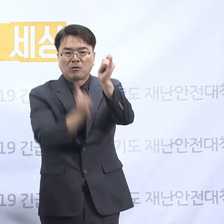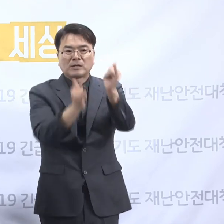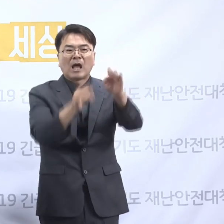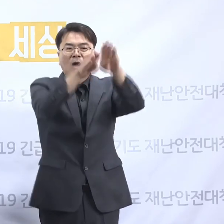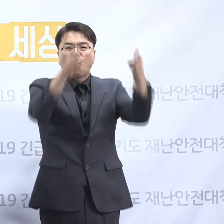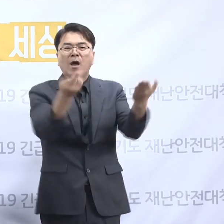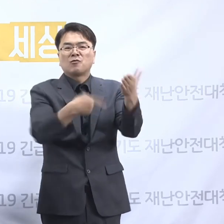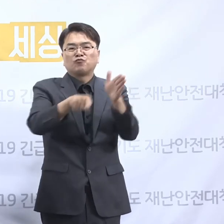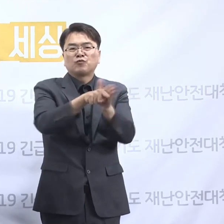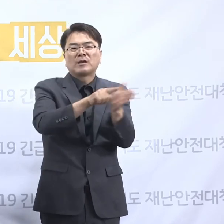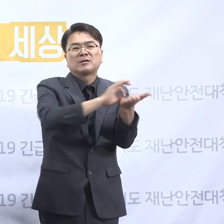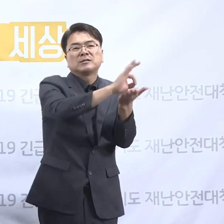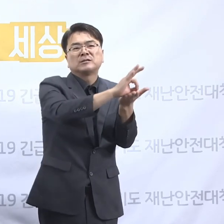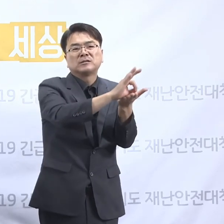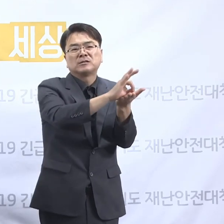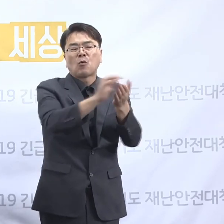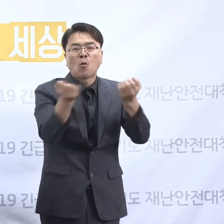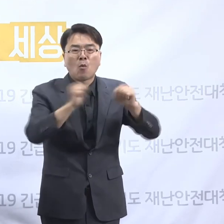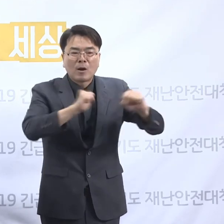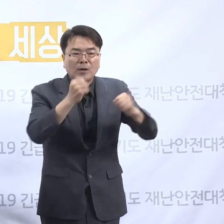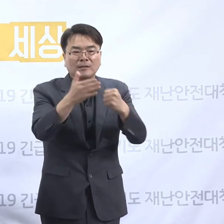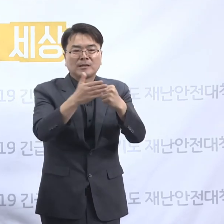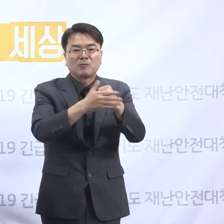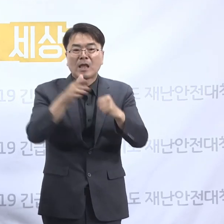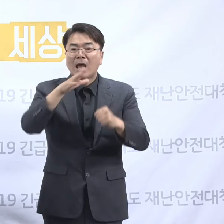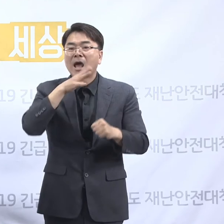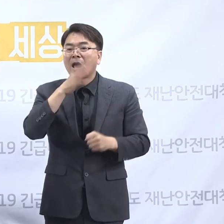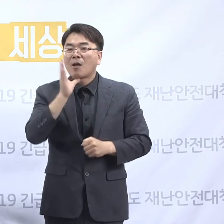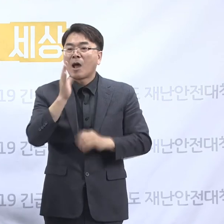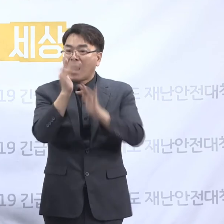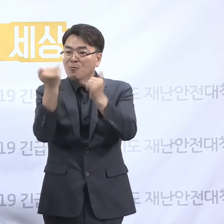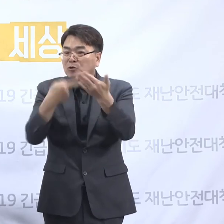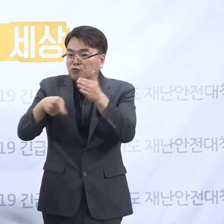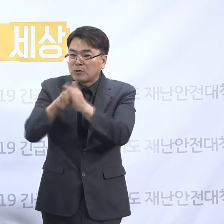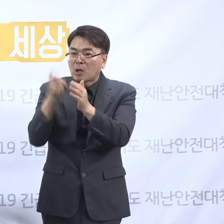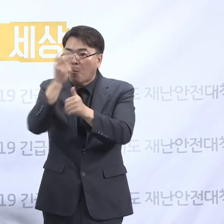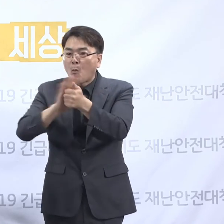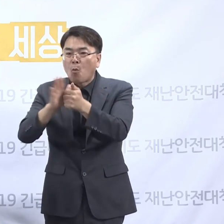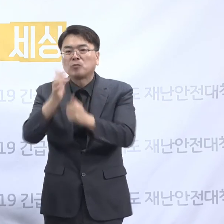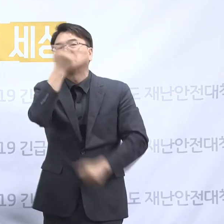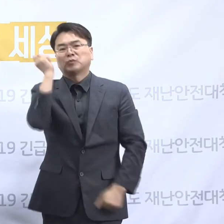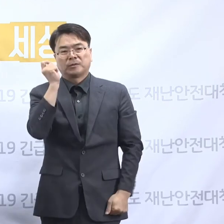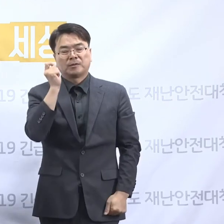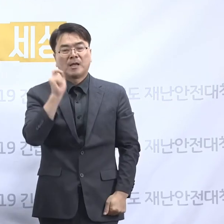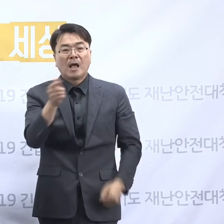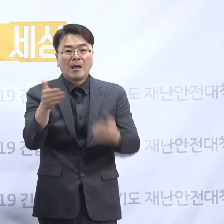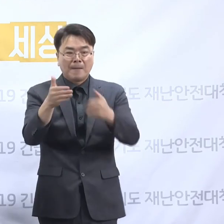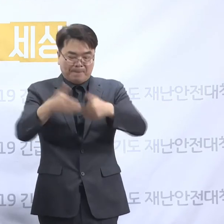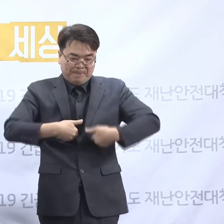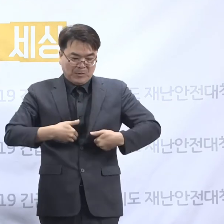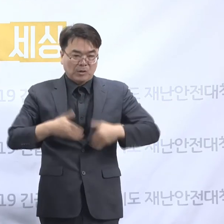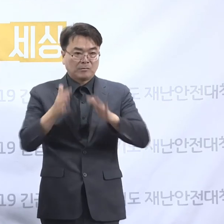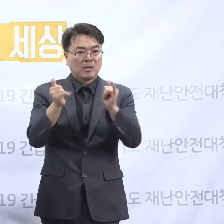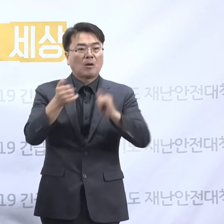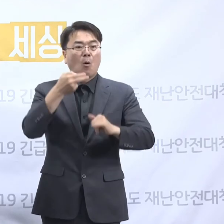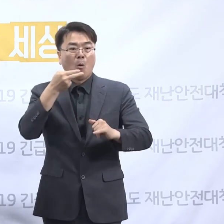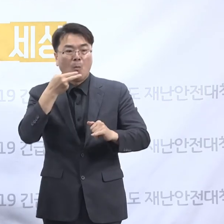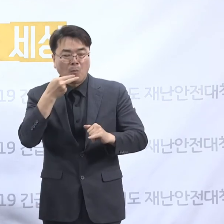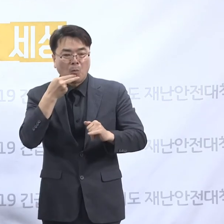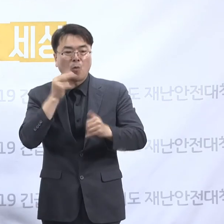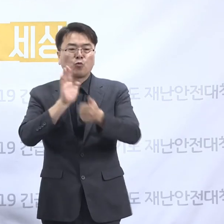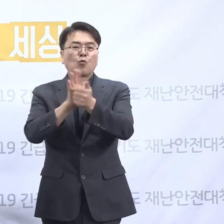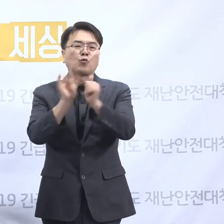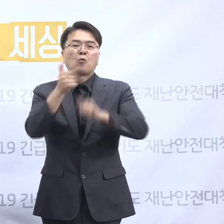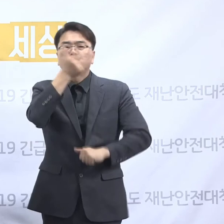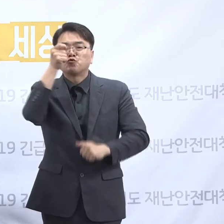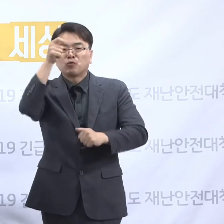보호공백을 초래하였다고 보입니다. 결과적으로 할머니들은 본인들에게 필요한 의료 인력과 설비가 갖춰지지 않는 공간에서